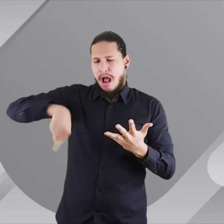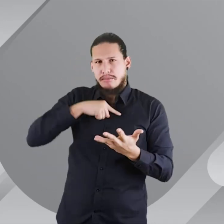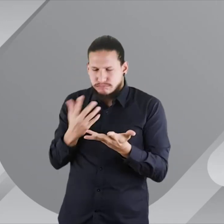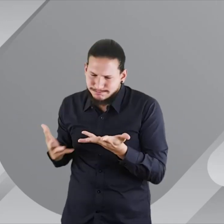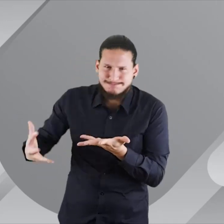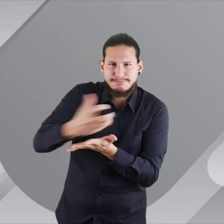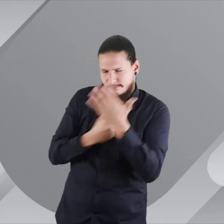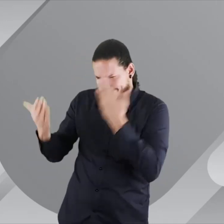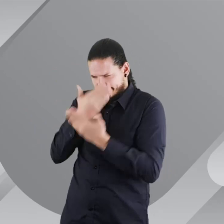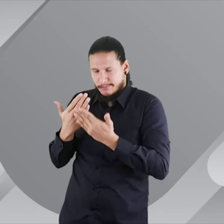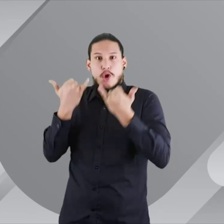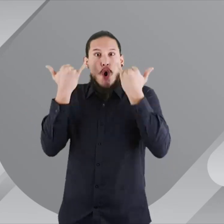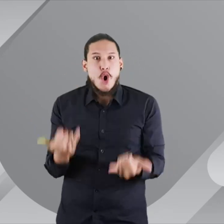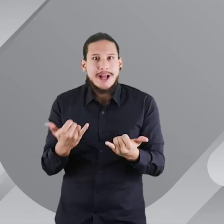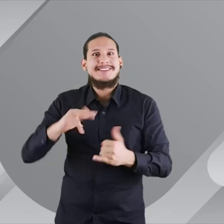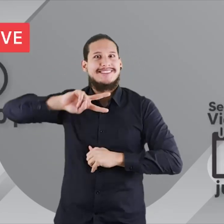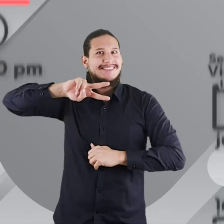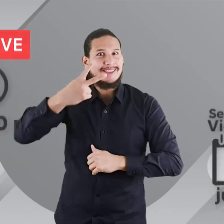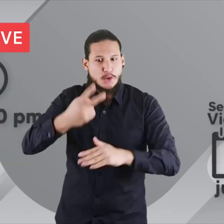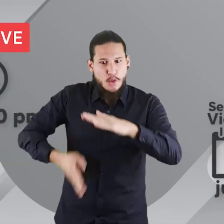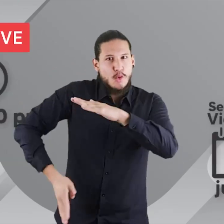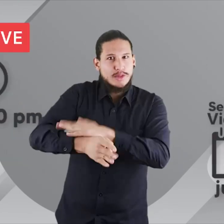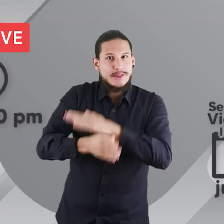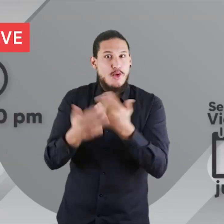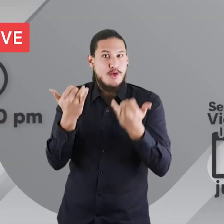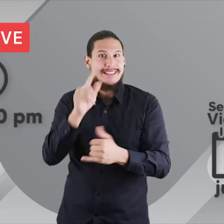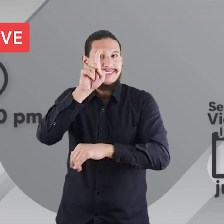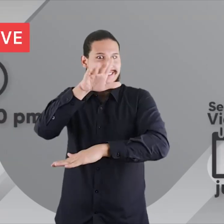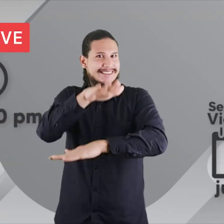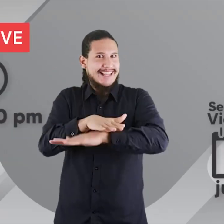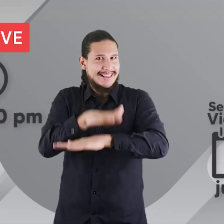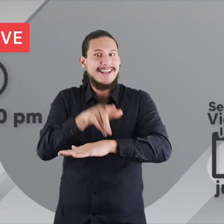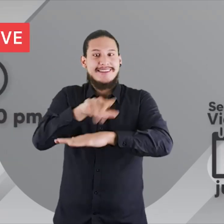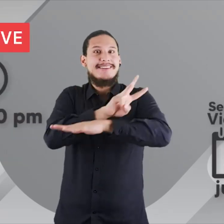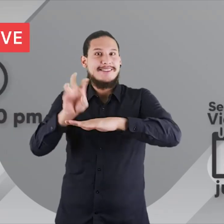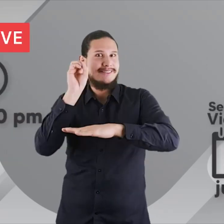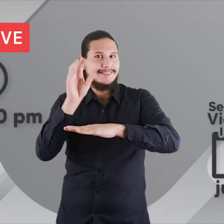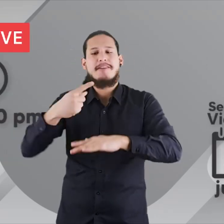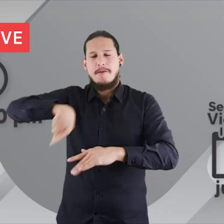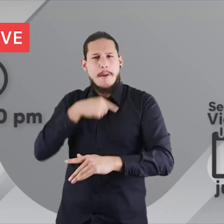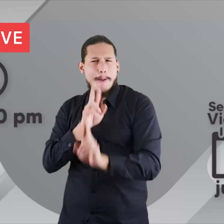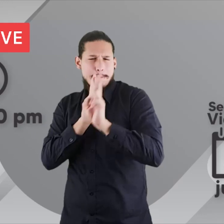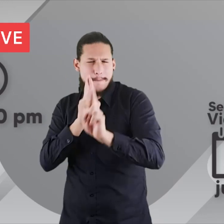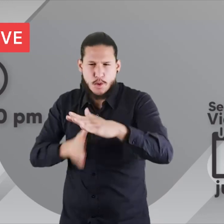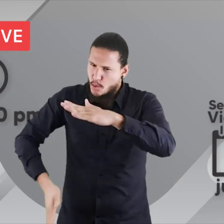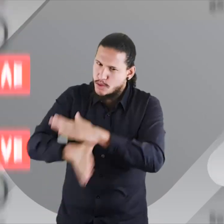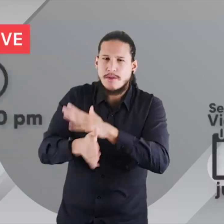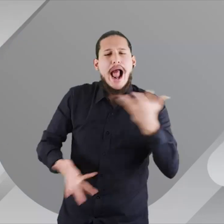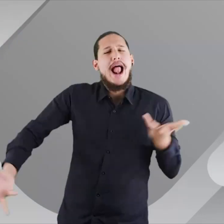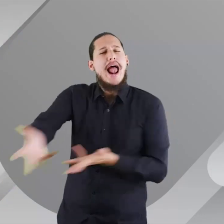a las 7 y media. Sin embargo, recogimos todas sus opiniones y consultas y el día de hoy, a las 6 de la tarde, en